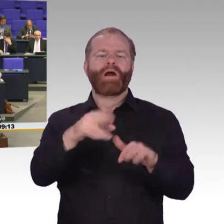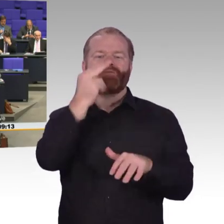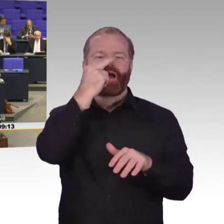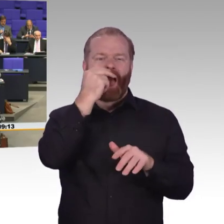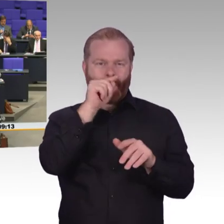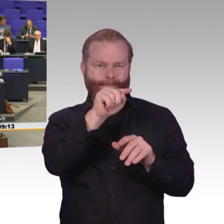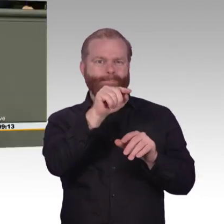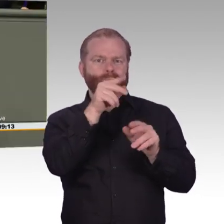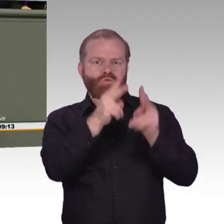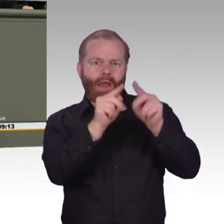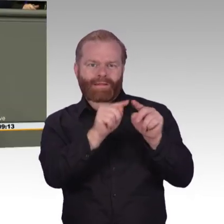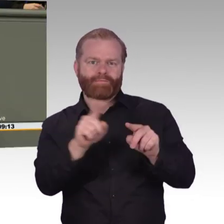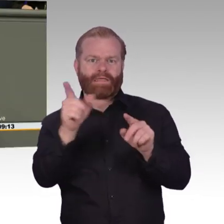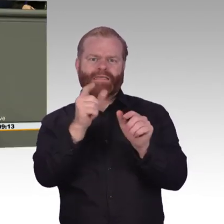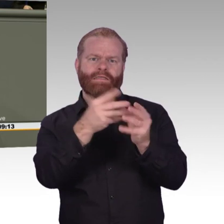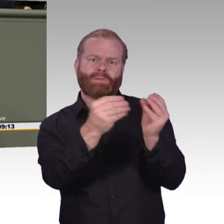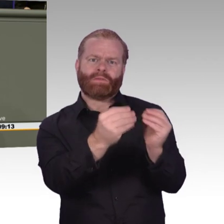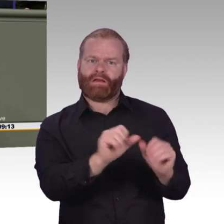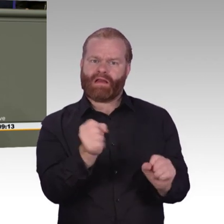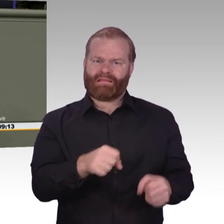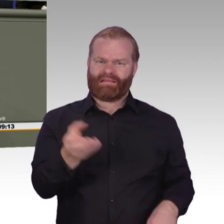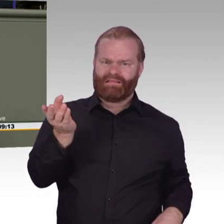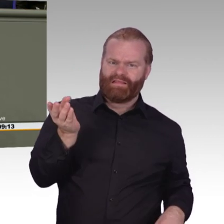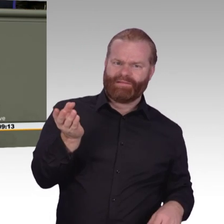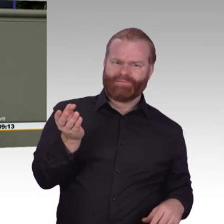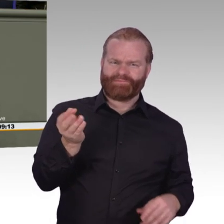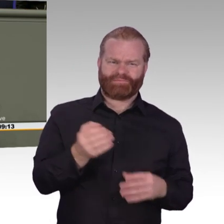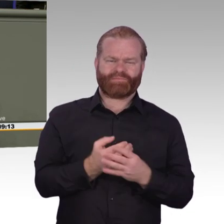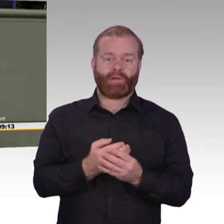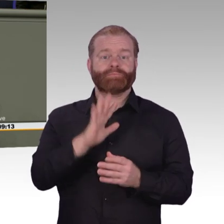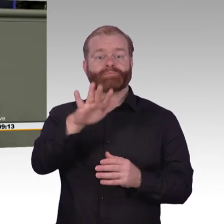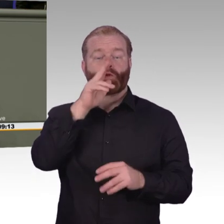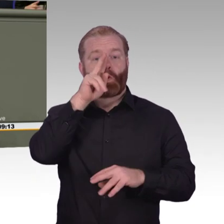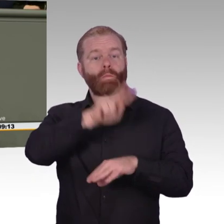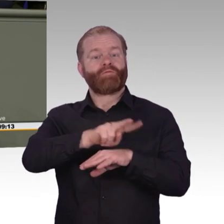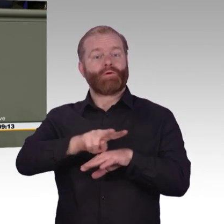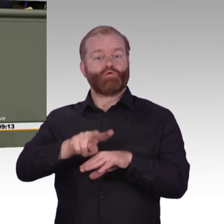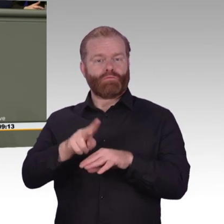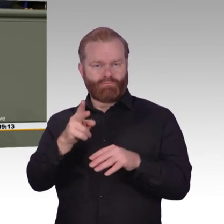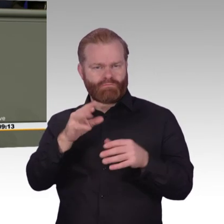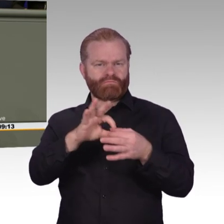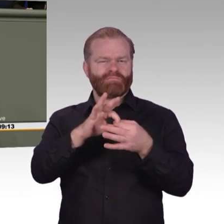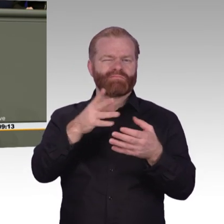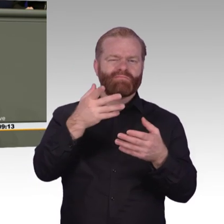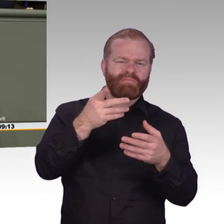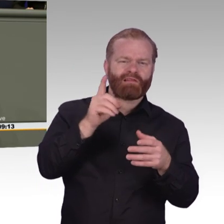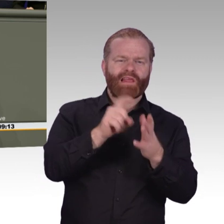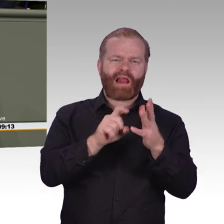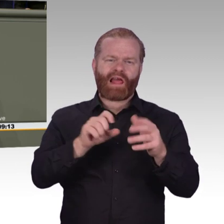Und wenn ich dann lese, dass man sich in dem Papier auch über das Internet auslässt und die Medienkompetenz der Menschen stärken will, dann schlage ich vor, dass wir hier